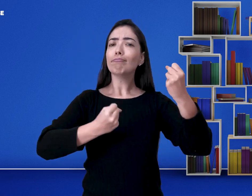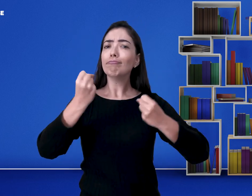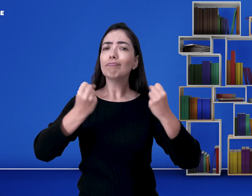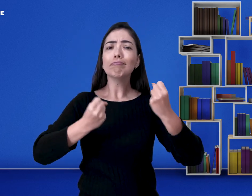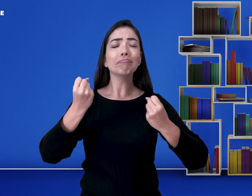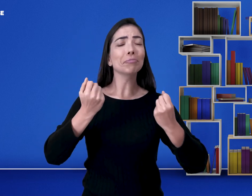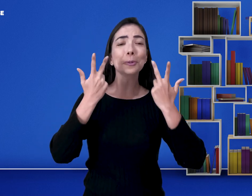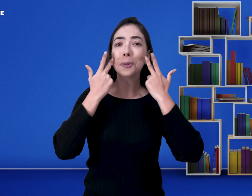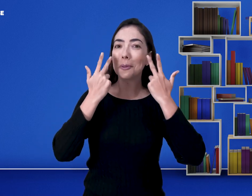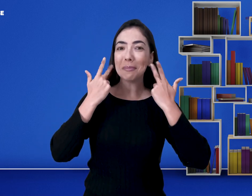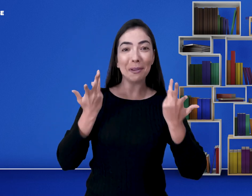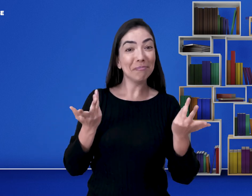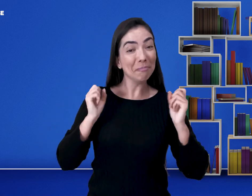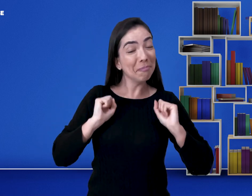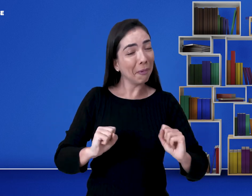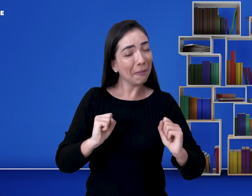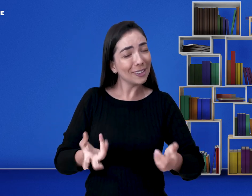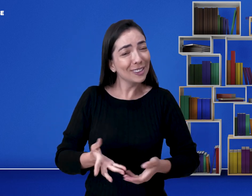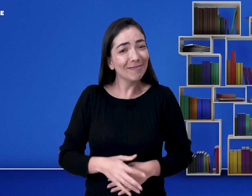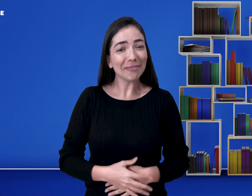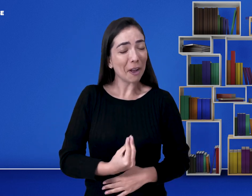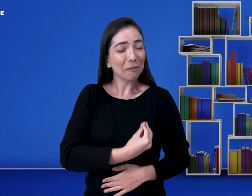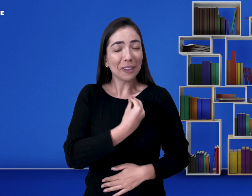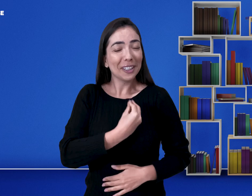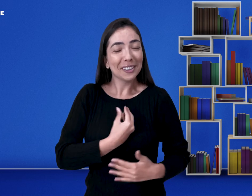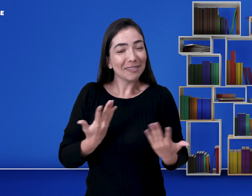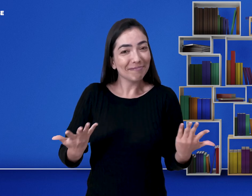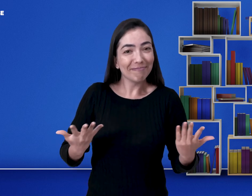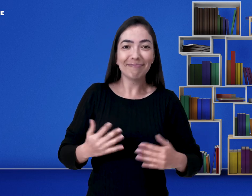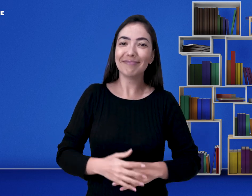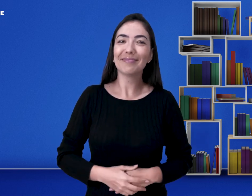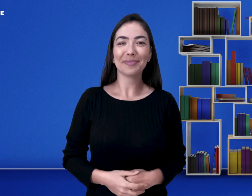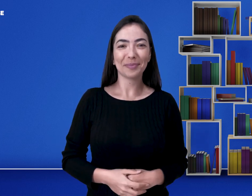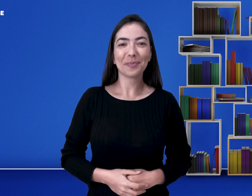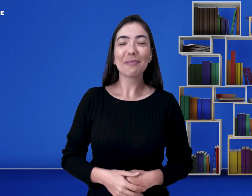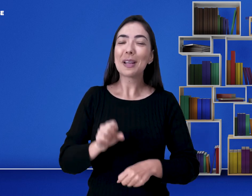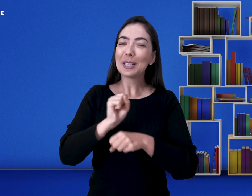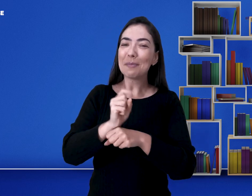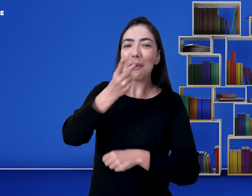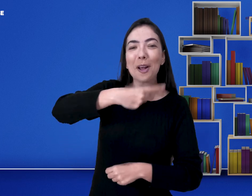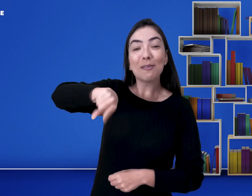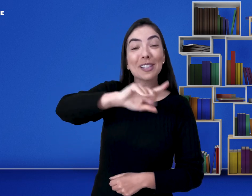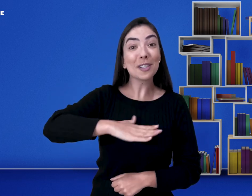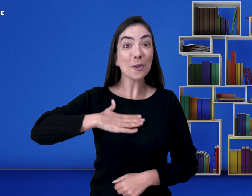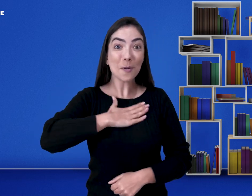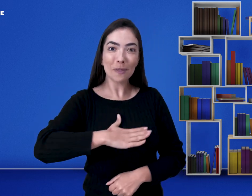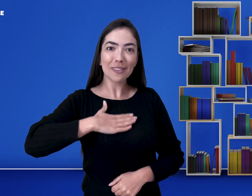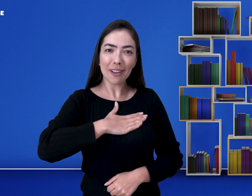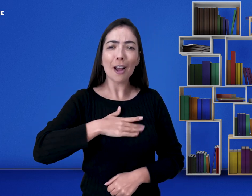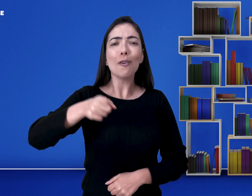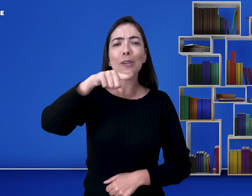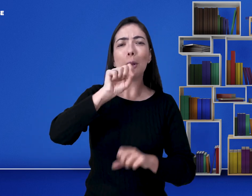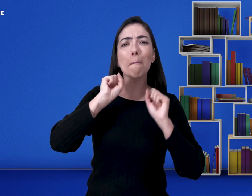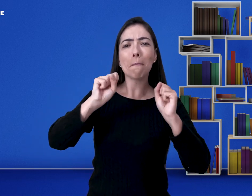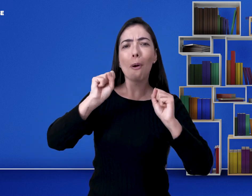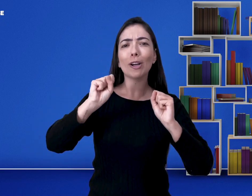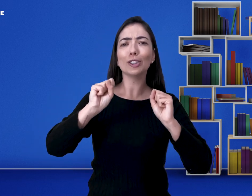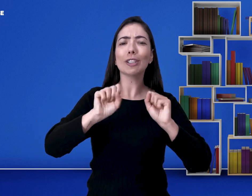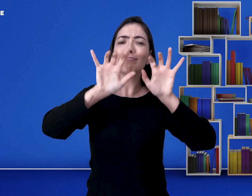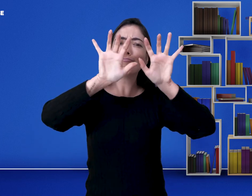agir e dirigir livremente. Eu espero que vocês tenham gostado desse vídeo. E